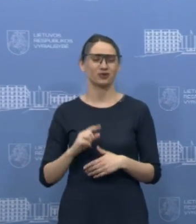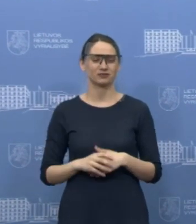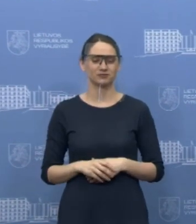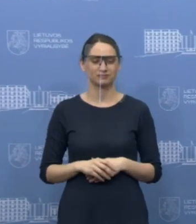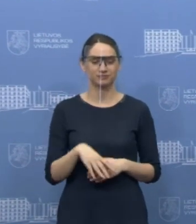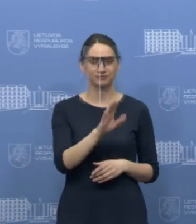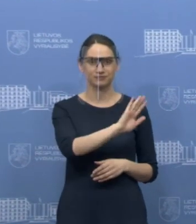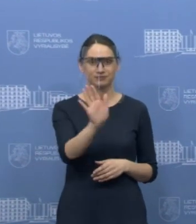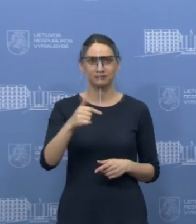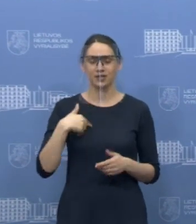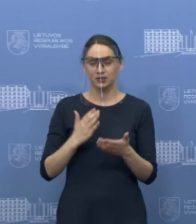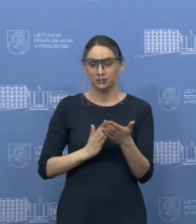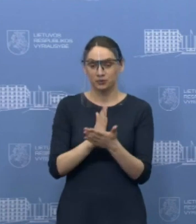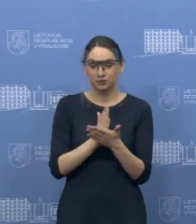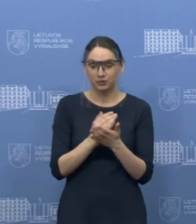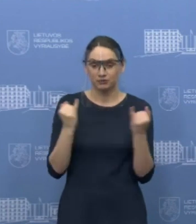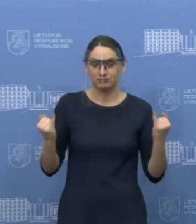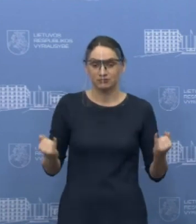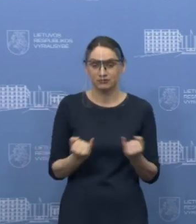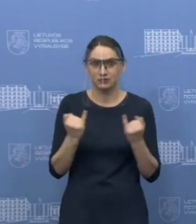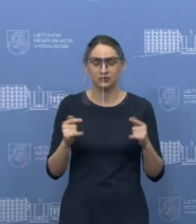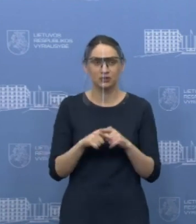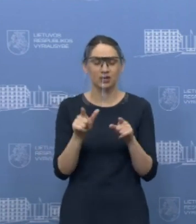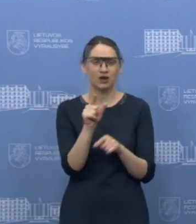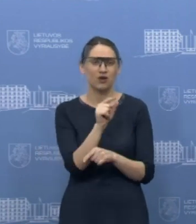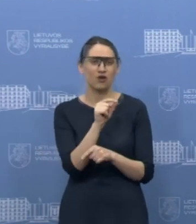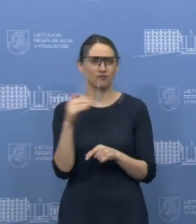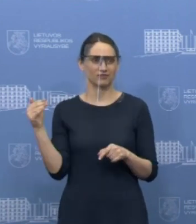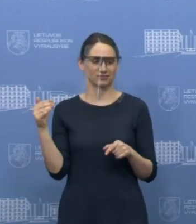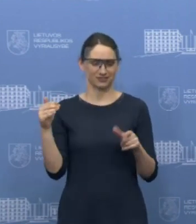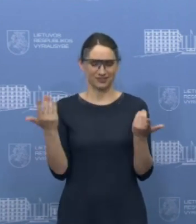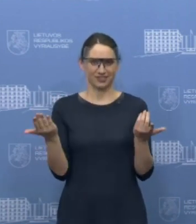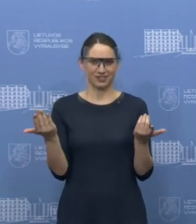Man, aišku, įdomi patirtis dalyvauti tokioje oficialioje